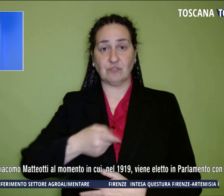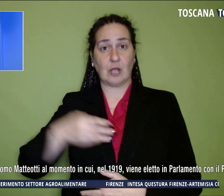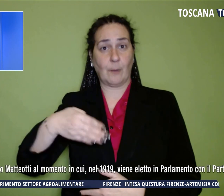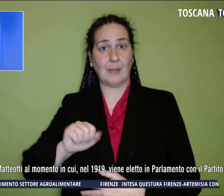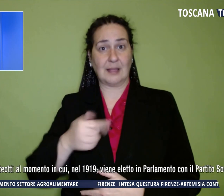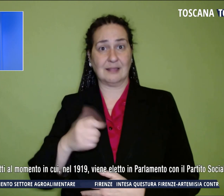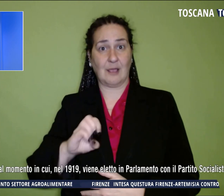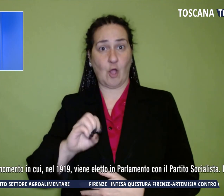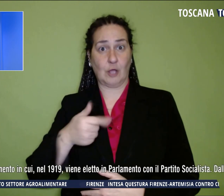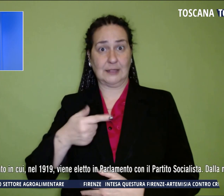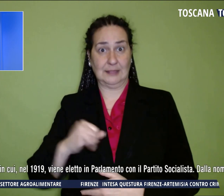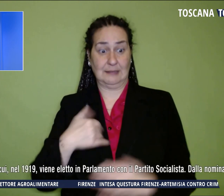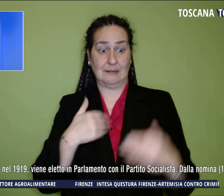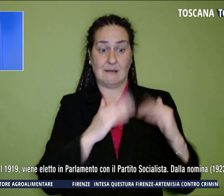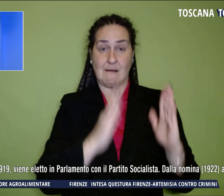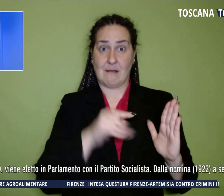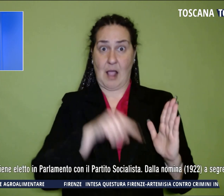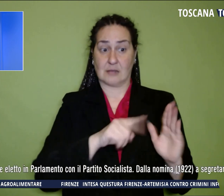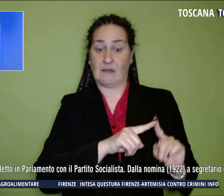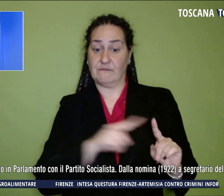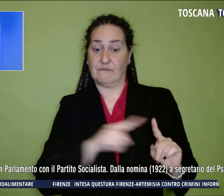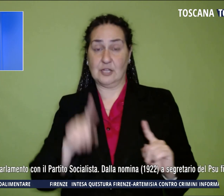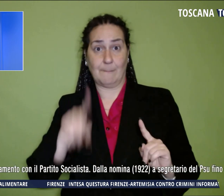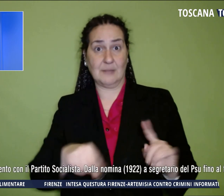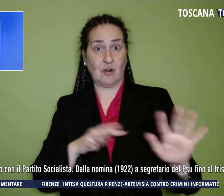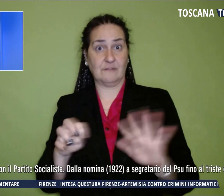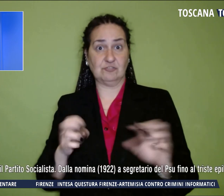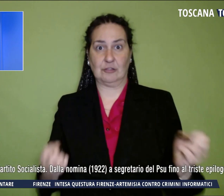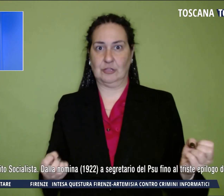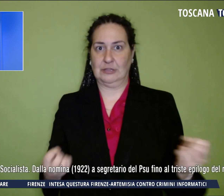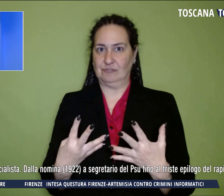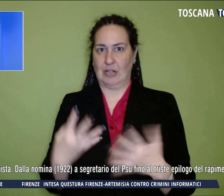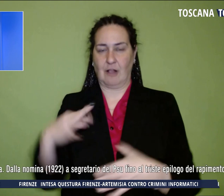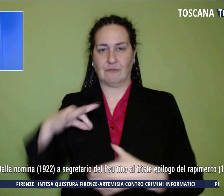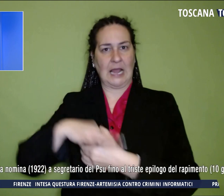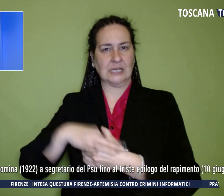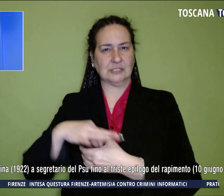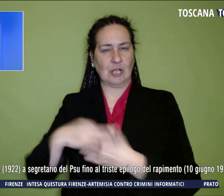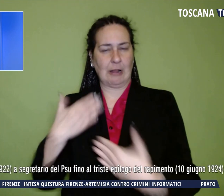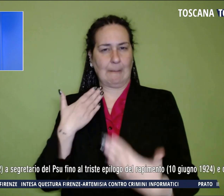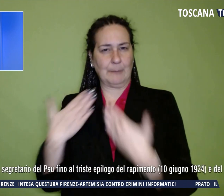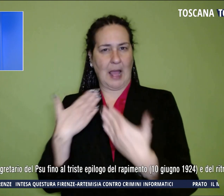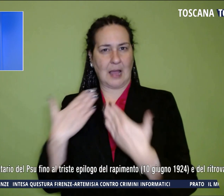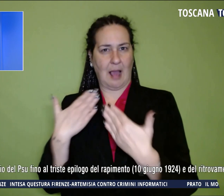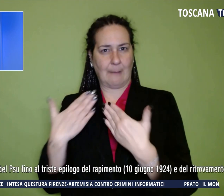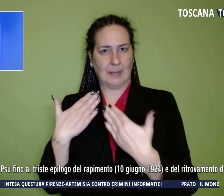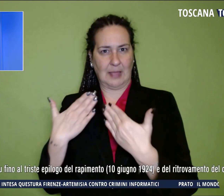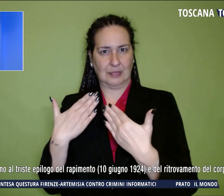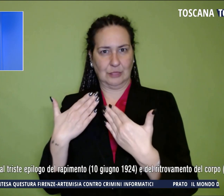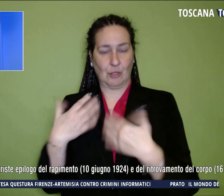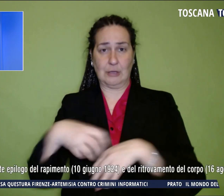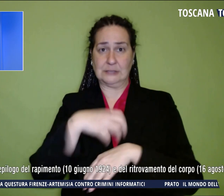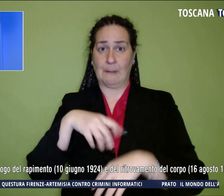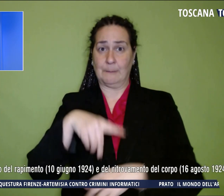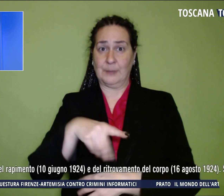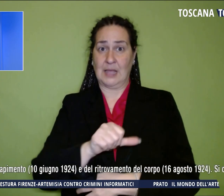nel 1919 viene eletto in Parlamento con il Partito Socialista, quindi dalla nomina segretario del PSU, fino al